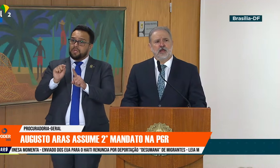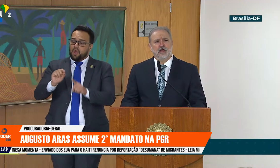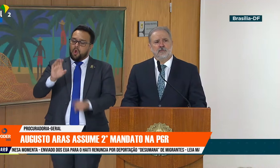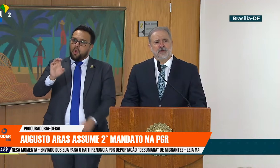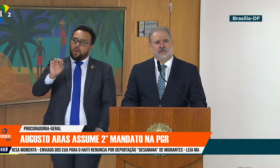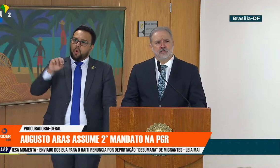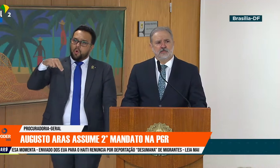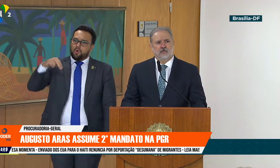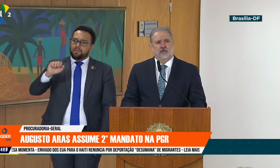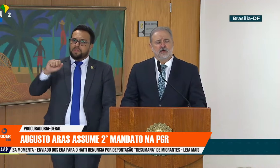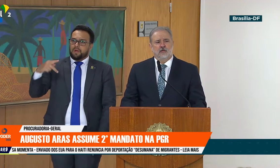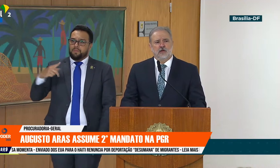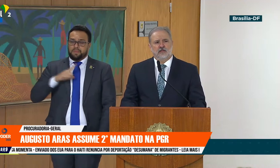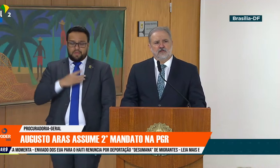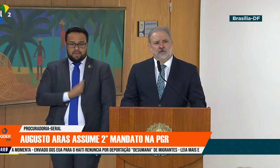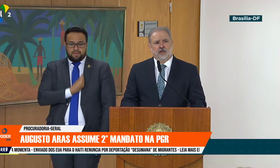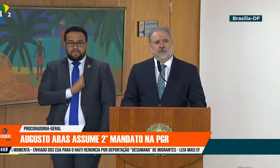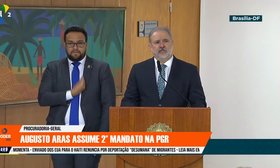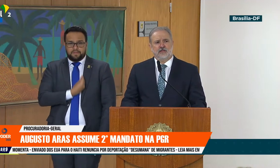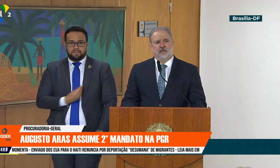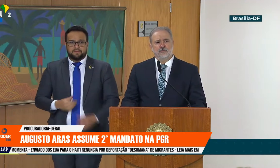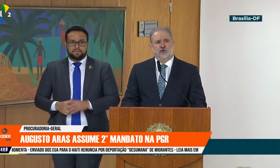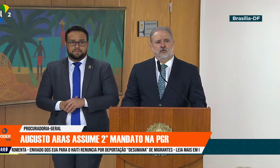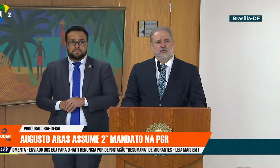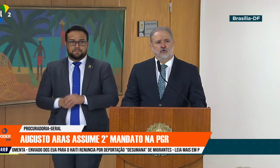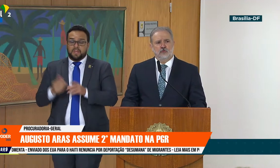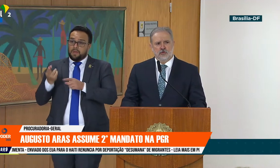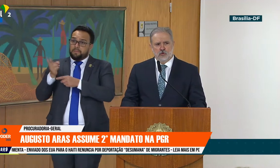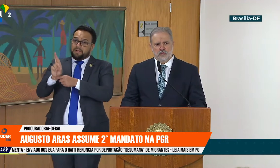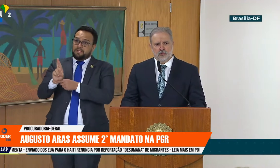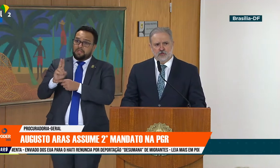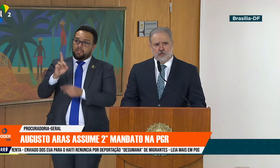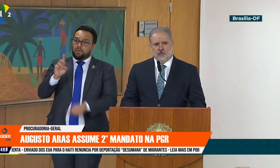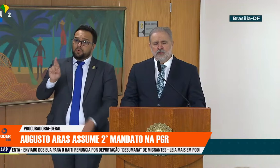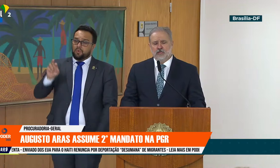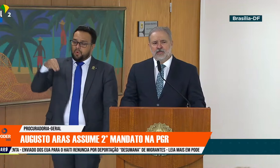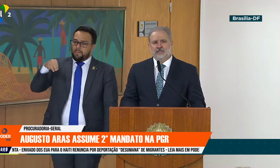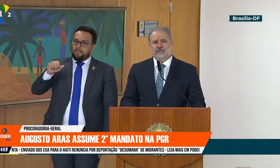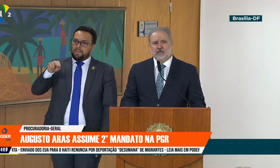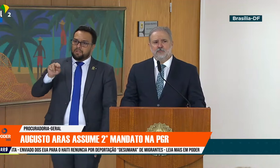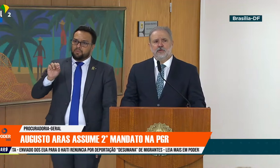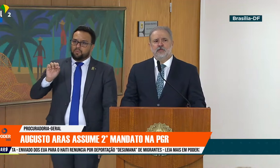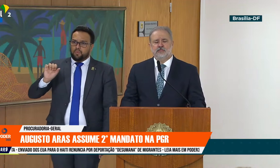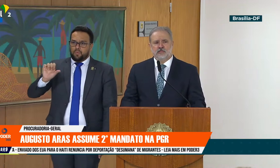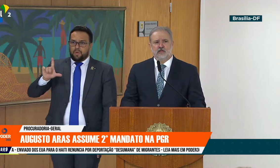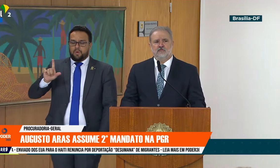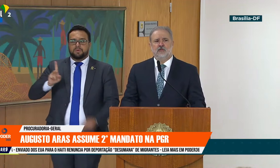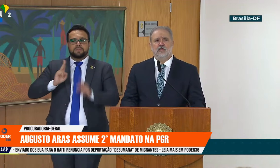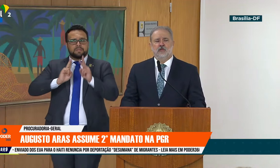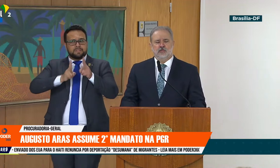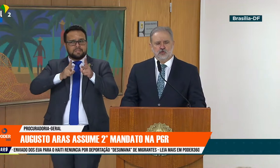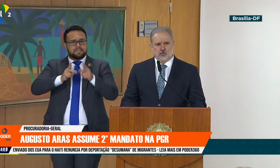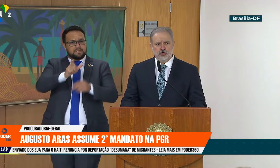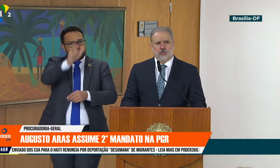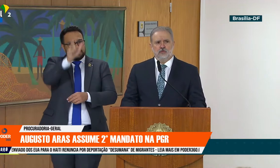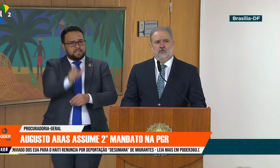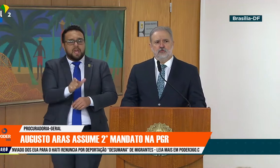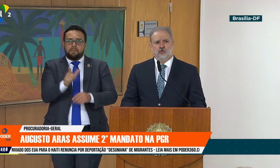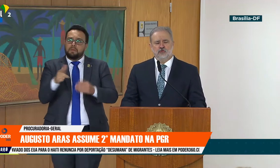CONAMP, aqui presente, representada pelo doutor Manuel Murrieta, que sempre esteve